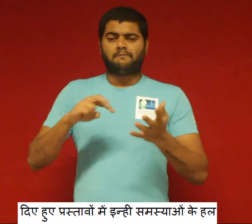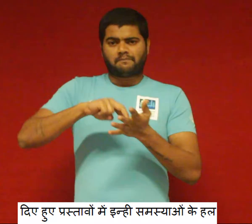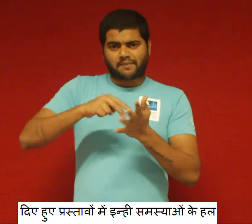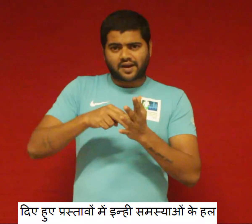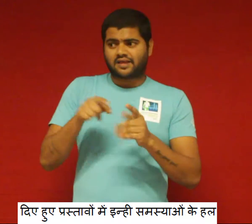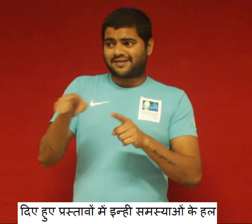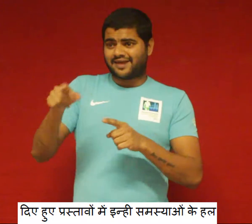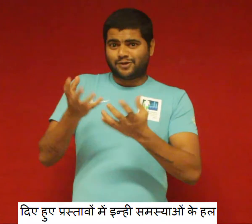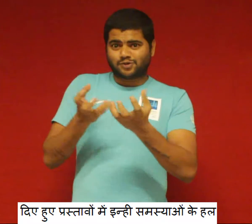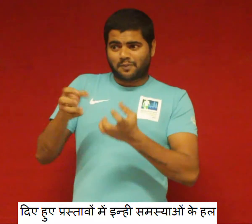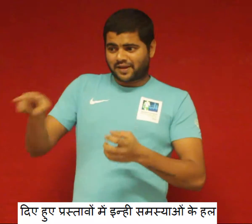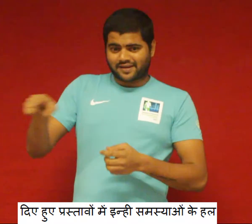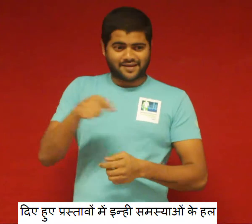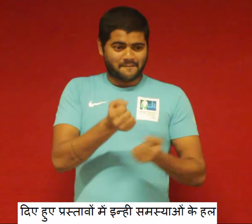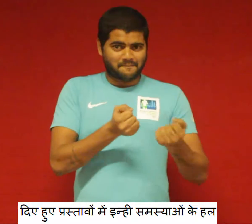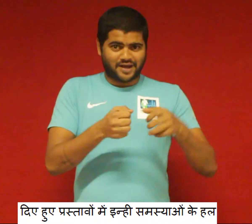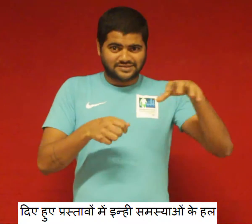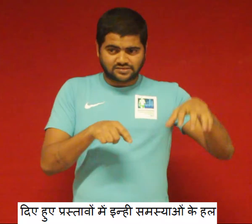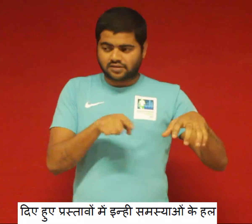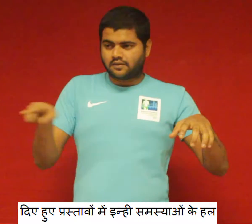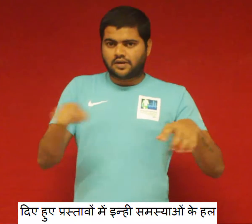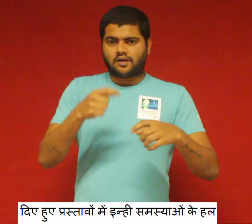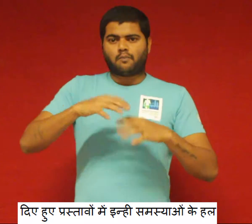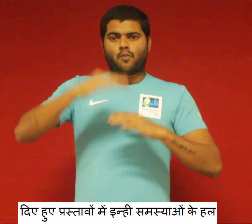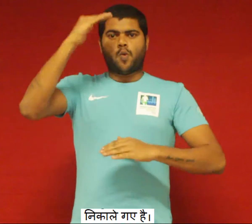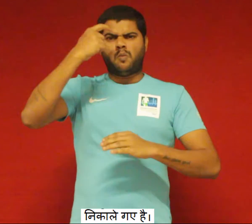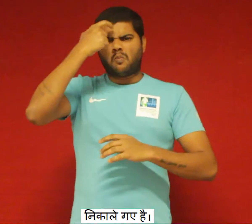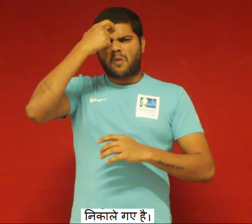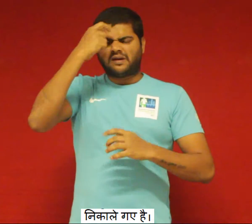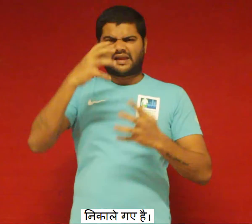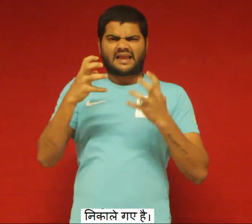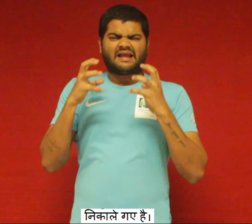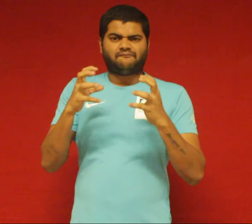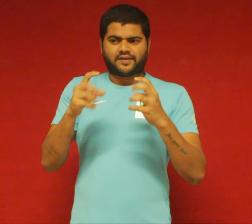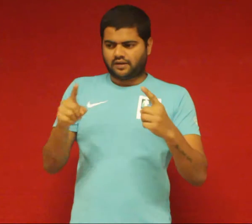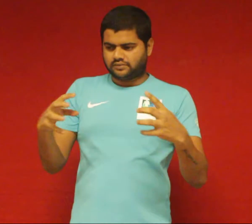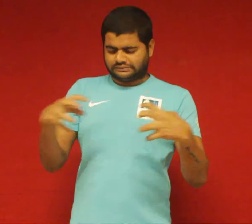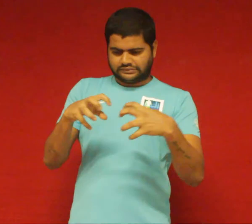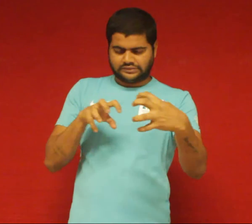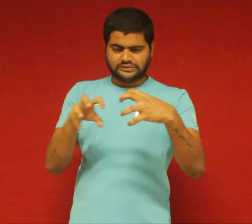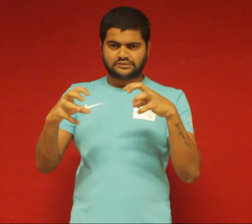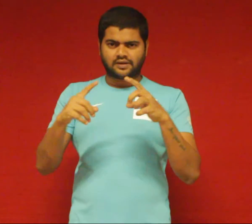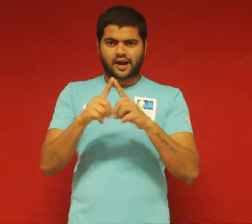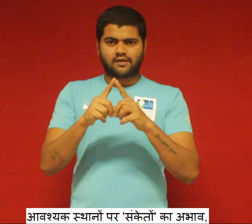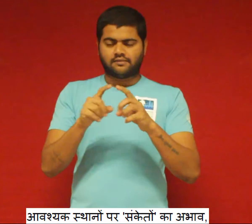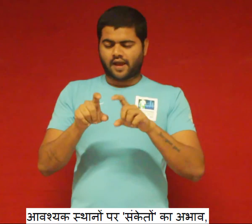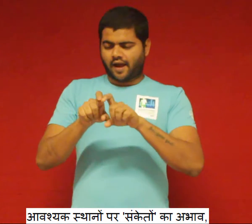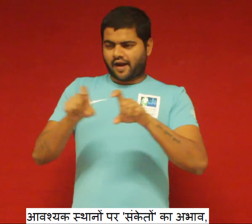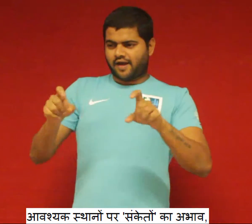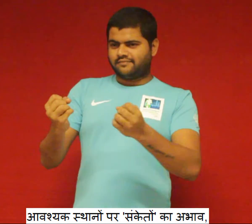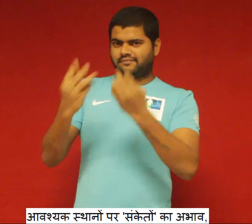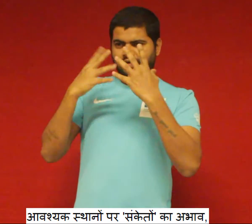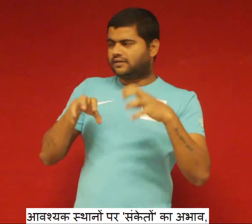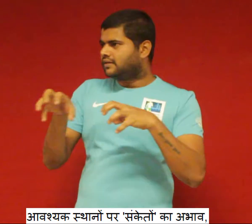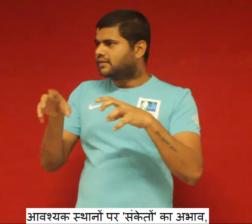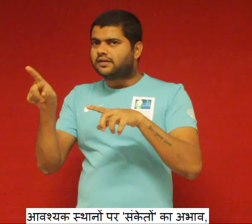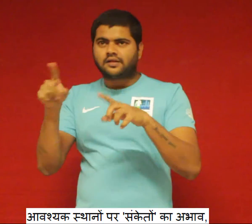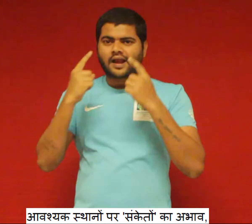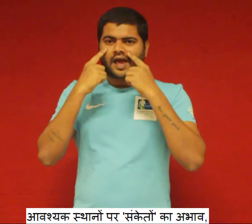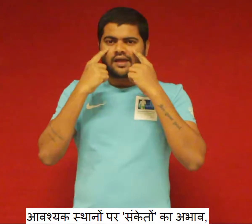दिये हुए प्रस्तावों में इनी समस्याओं के हल निकाले गए है। आवश्यक स्थानों पर संकेतों